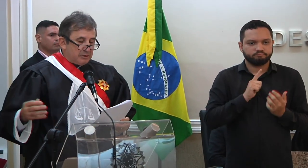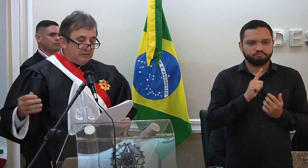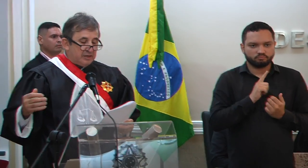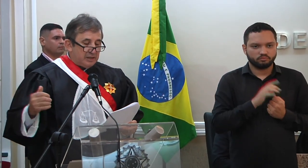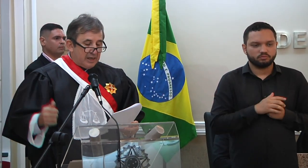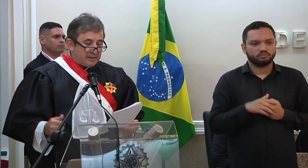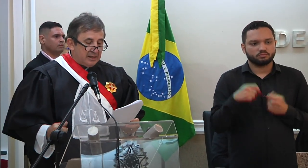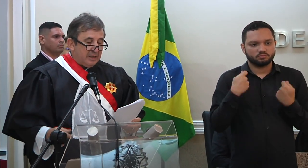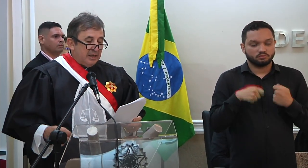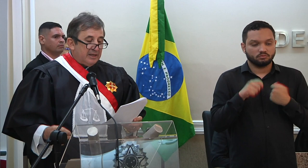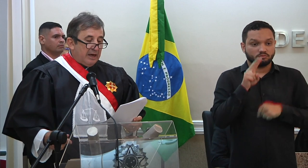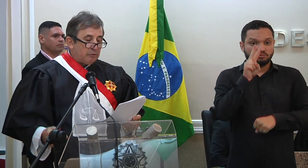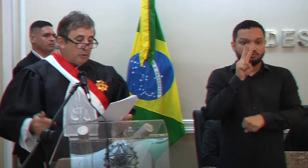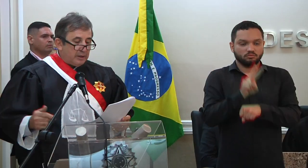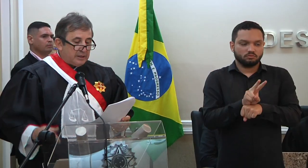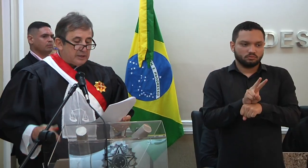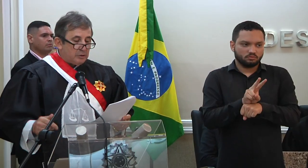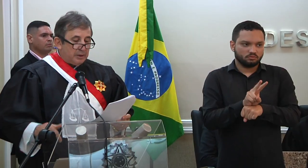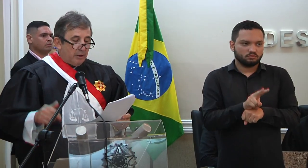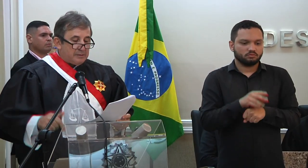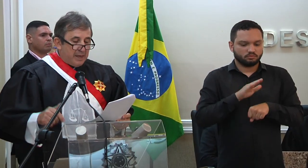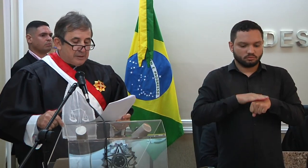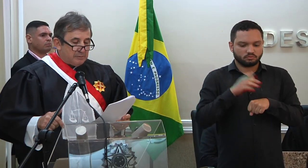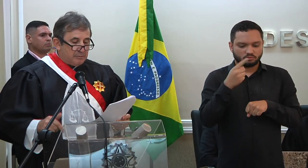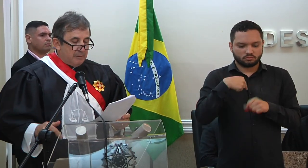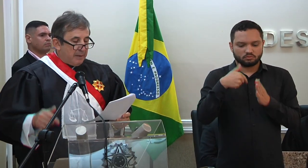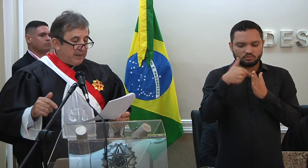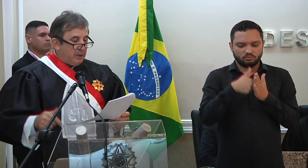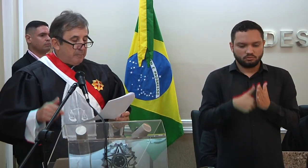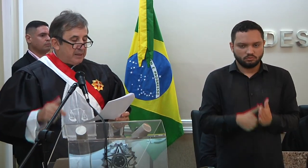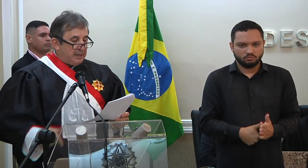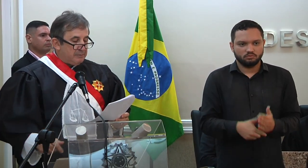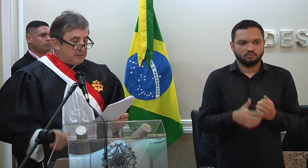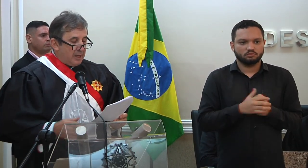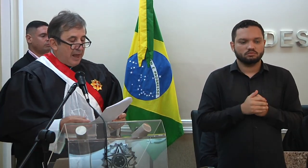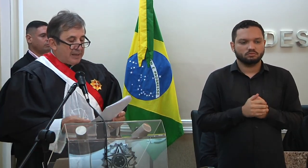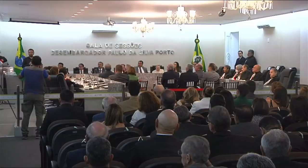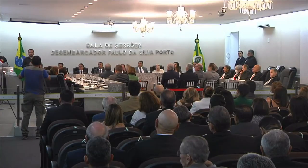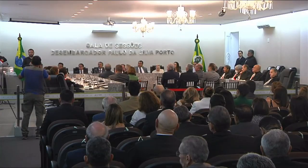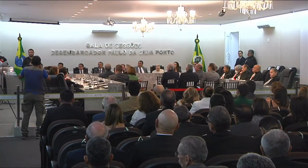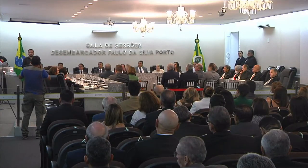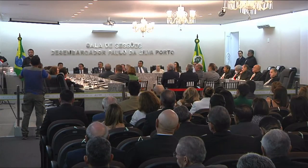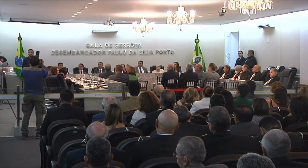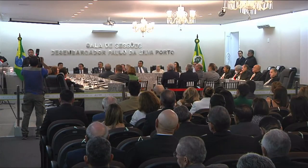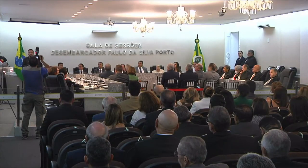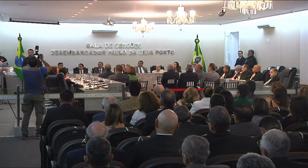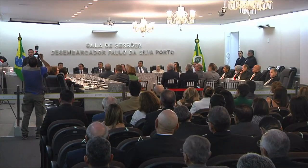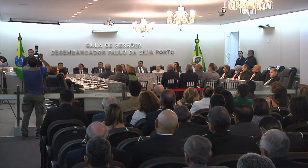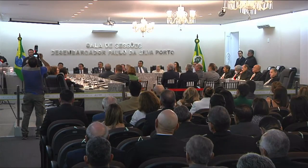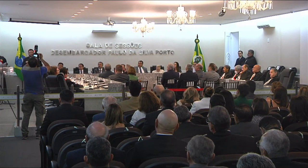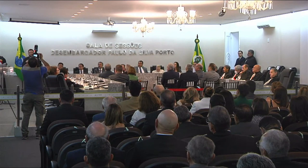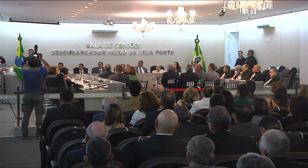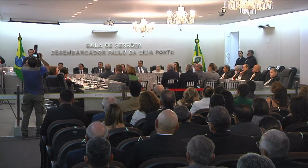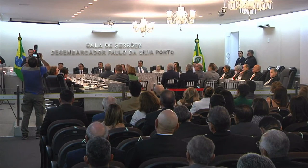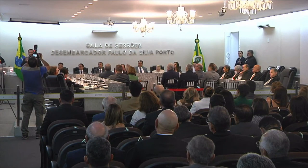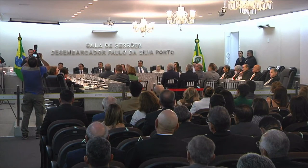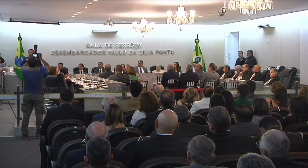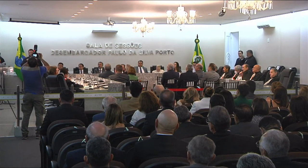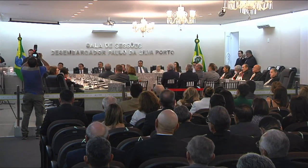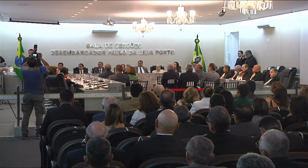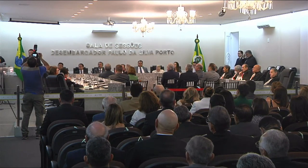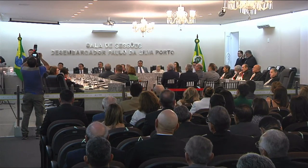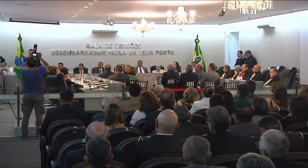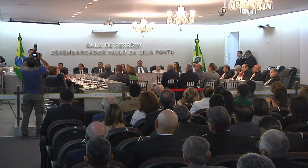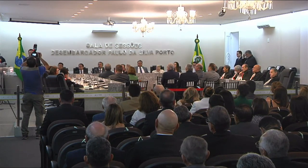Precisamos de vigilância e autocrítica sobre nós mesmos para não perdermos a sensibilidade e nos tornarmos